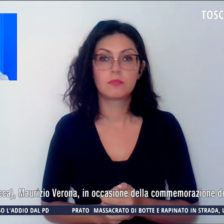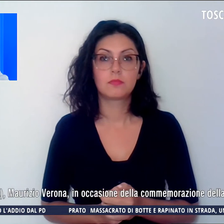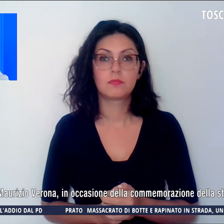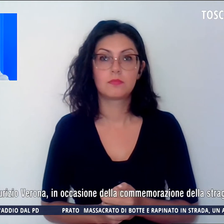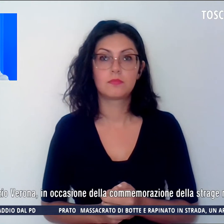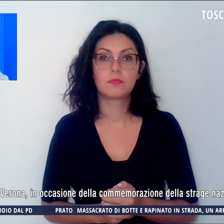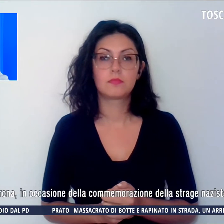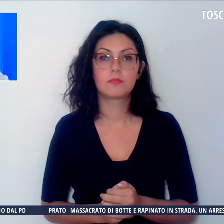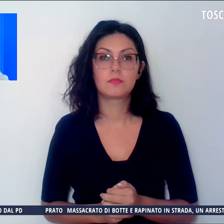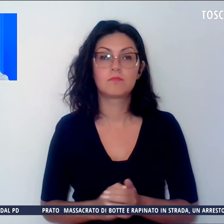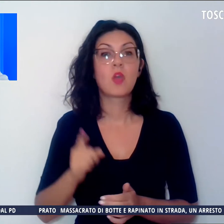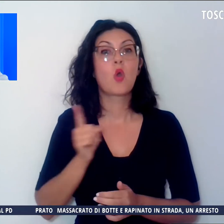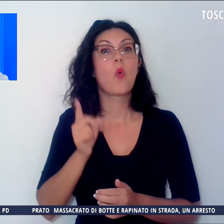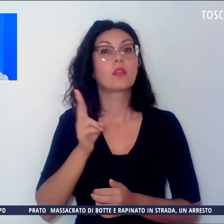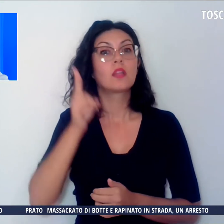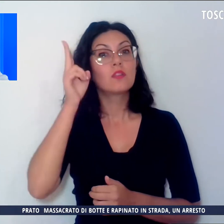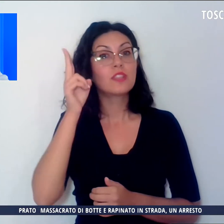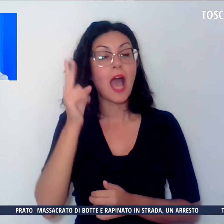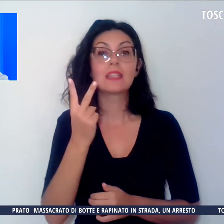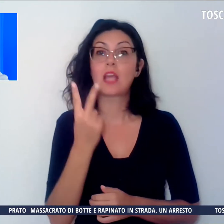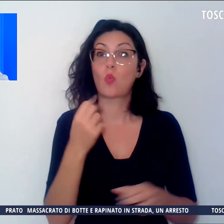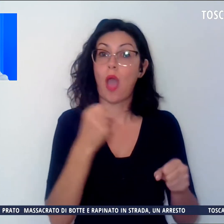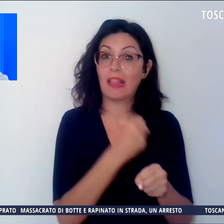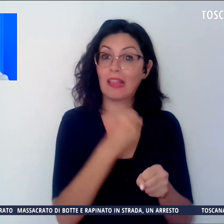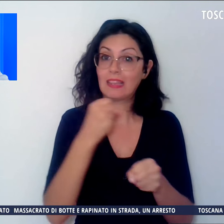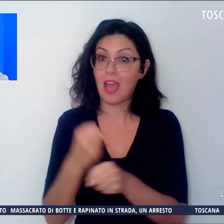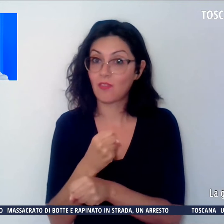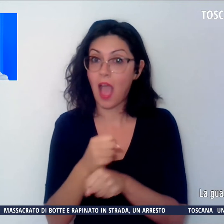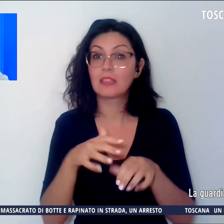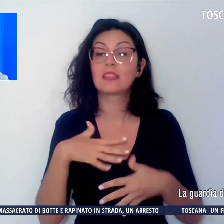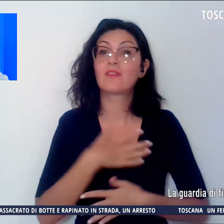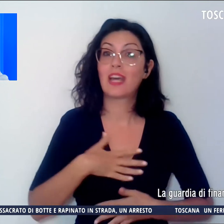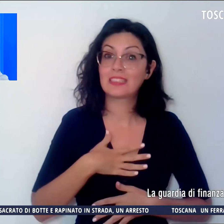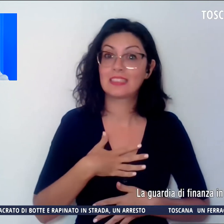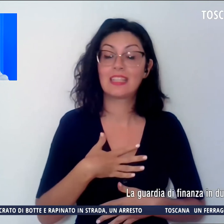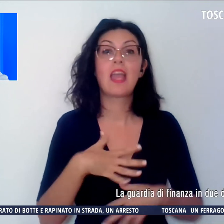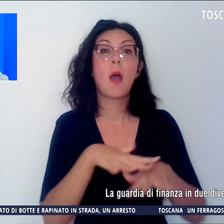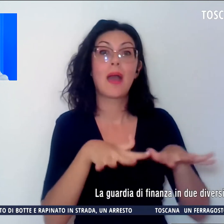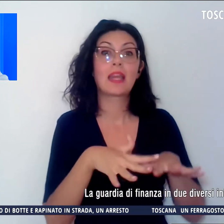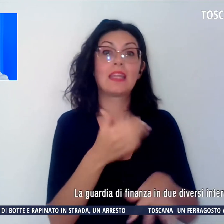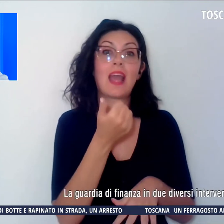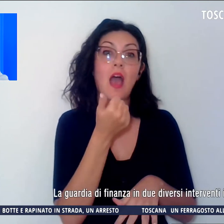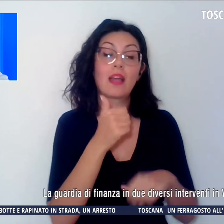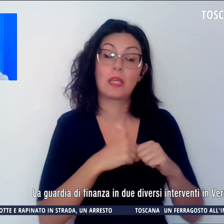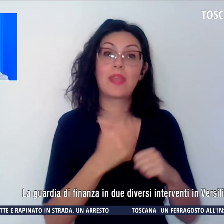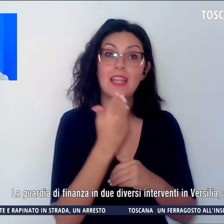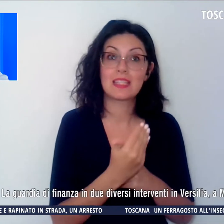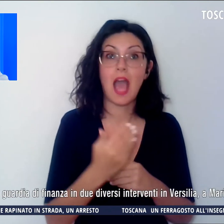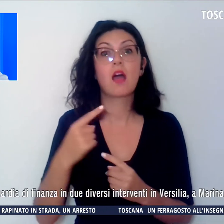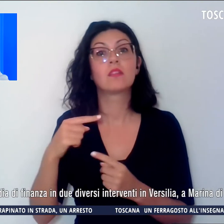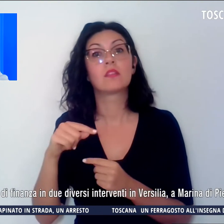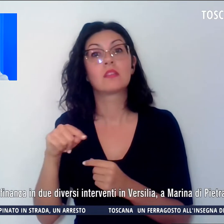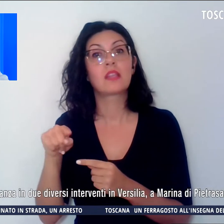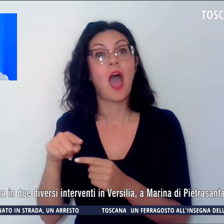La Guardia di Finanza, in due diversi interventi in Versilia, a Marina di Pietrasanta e a Forte dei Marmi, ha sequestrato oltre